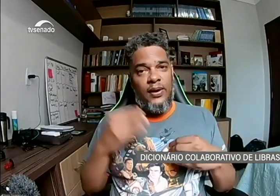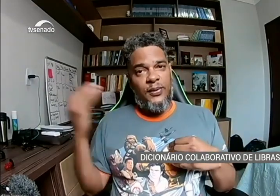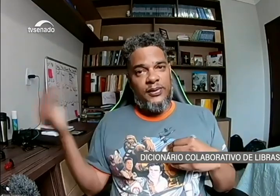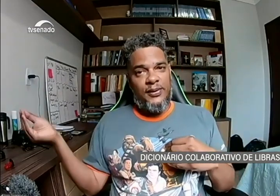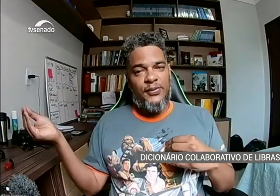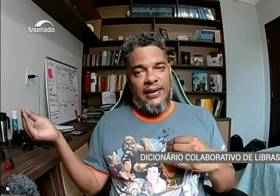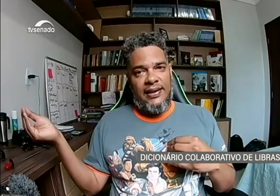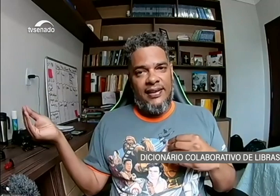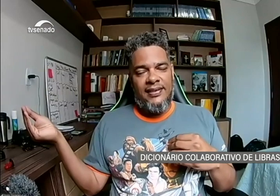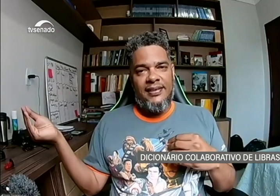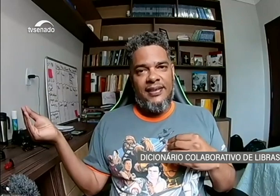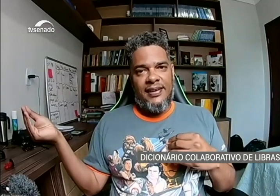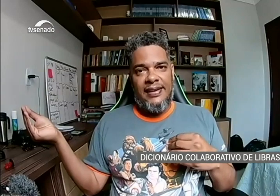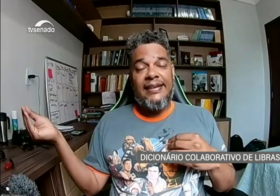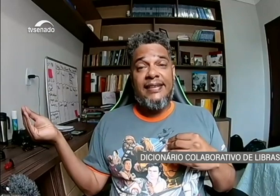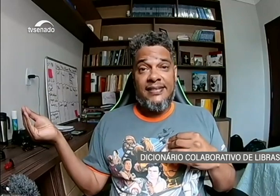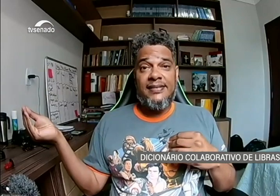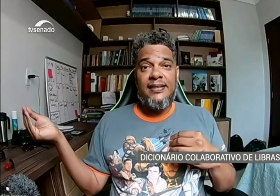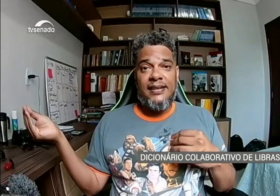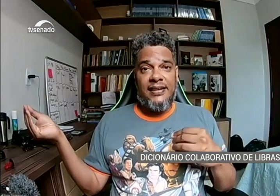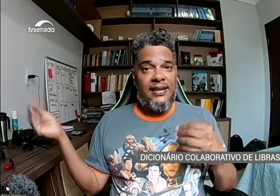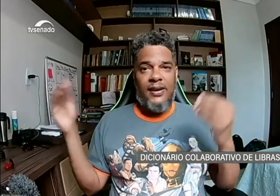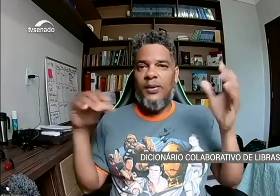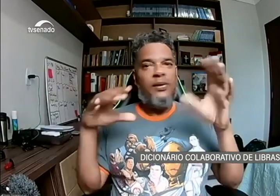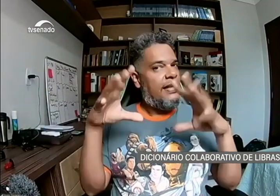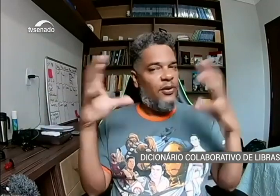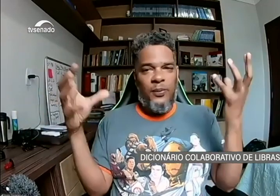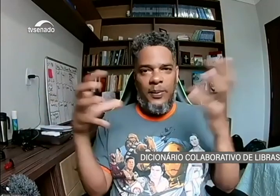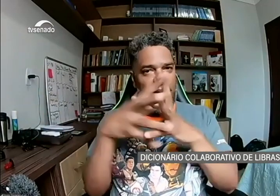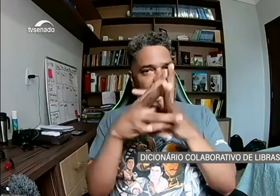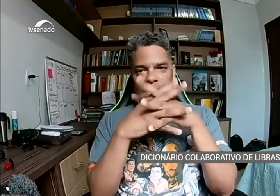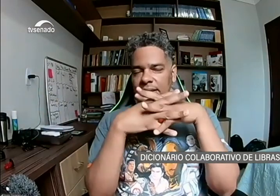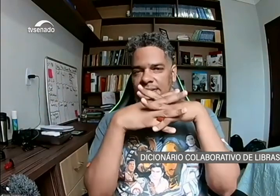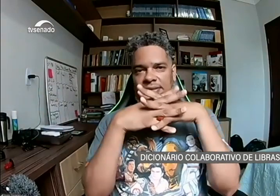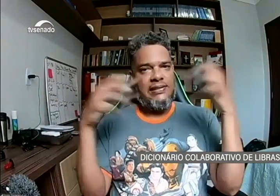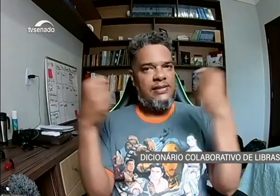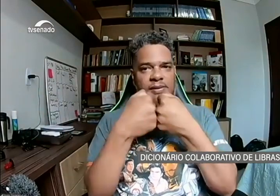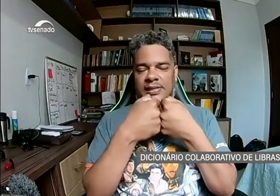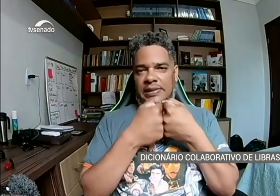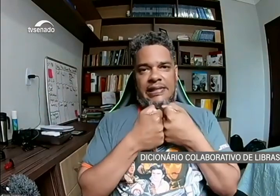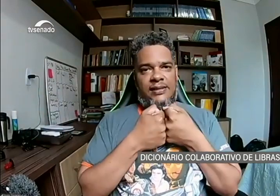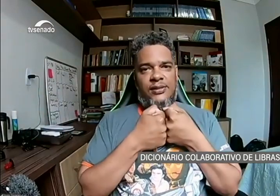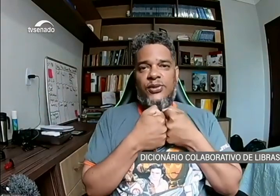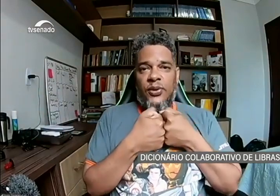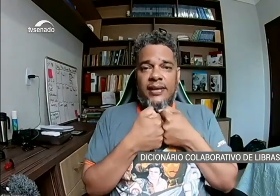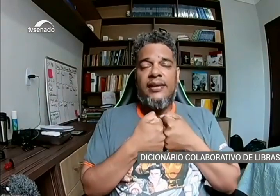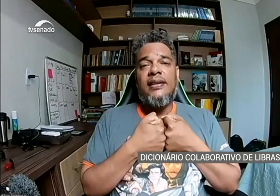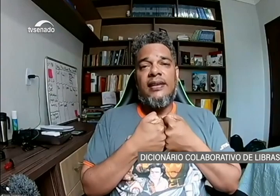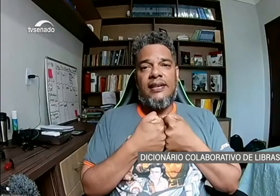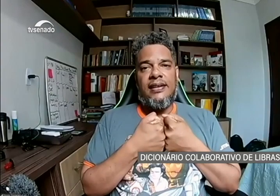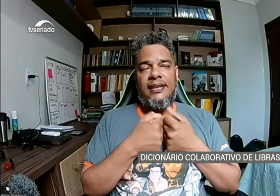outra falar em inglês, né? Em algum momento, essas línguas iam entrar em choque, né? E